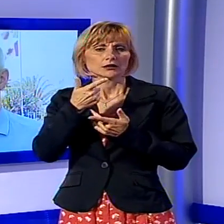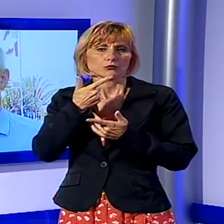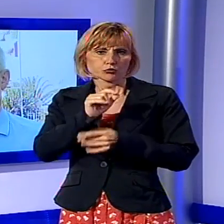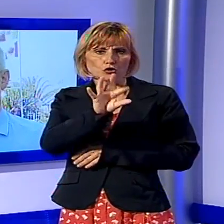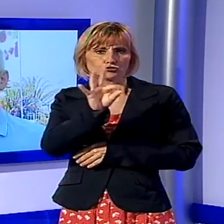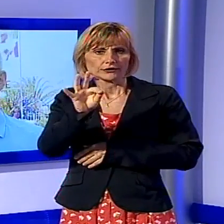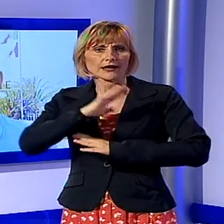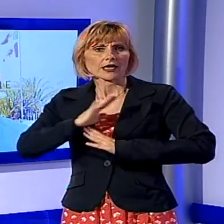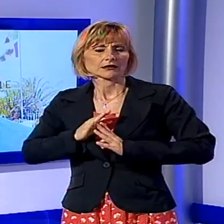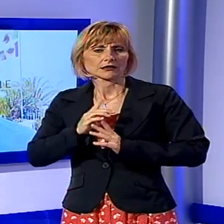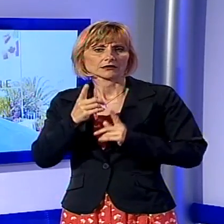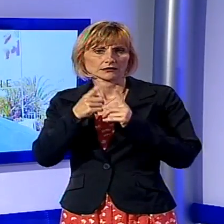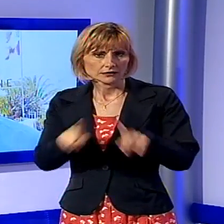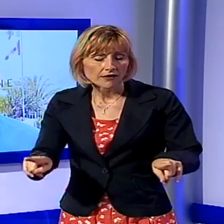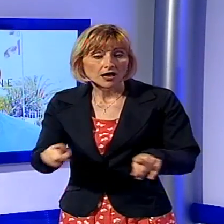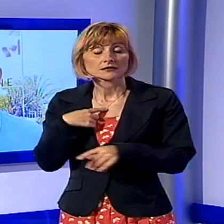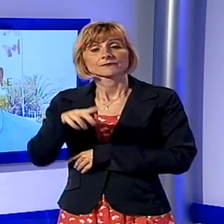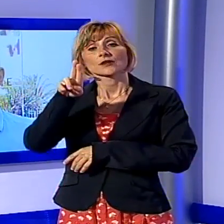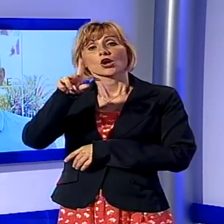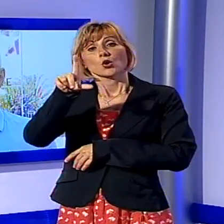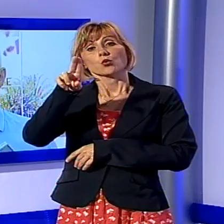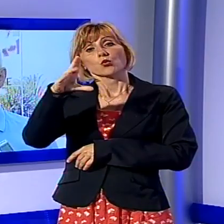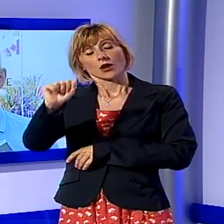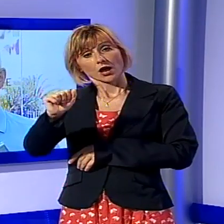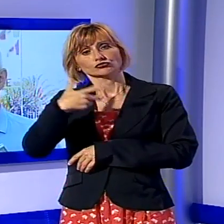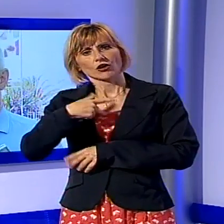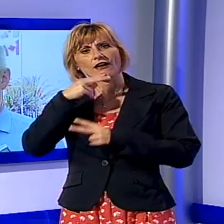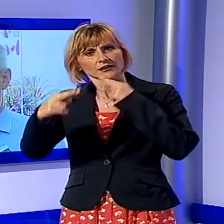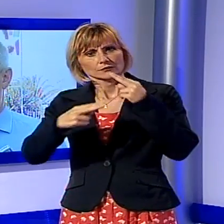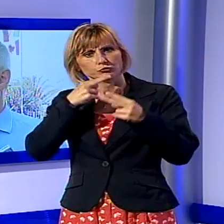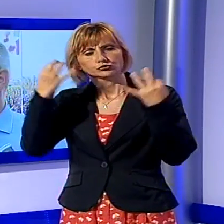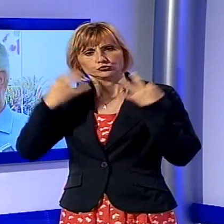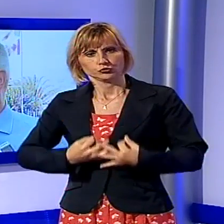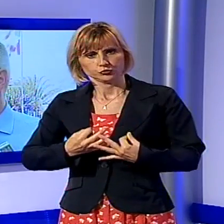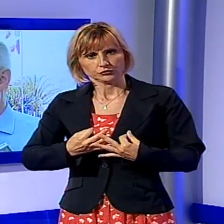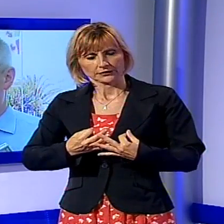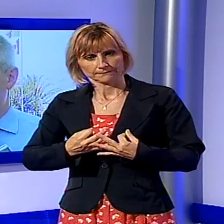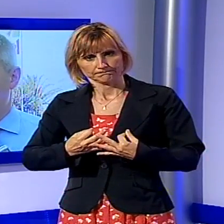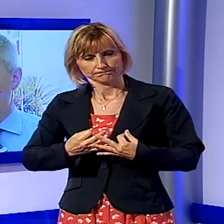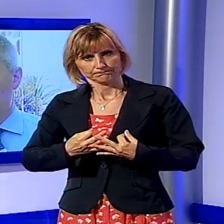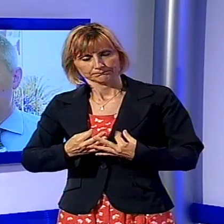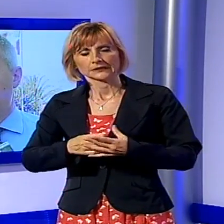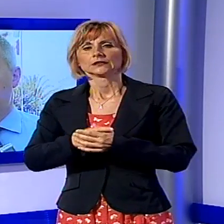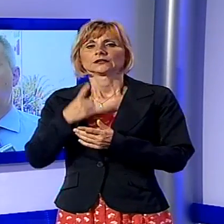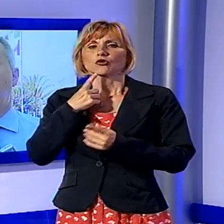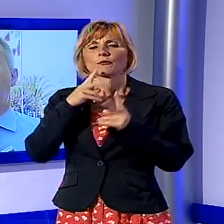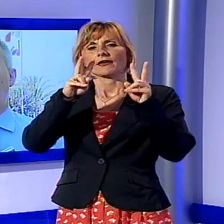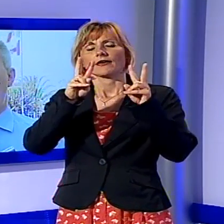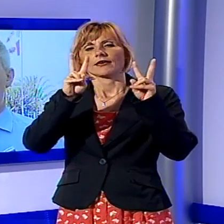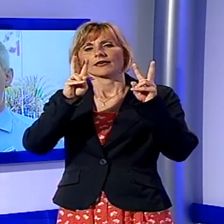può trovare in Luca le risposte alle domande che avevano consegnato quei candidati sui diversi terreni